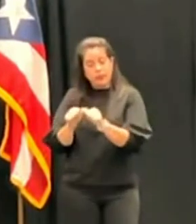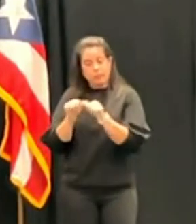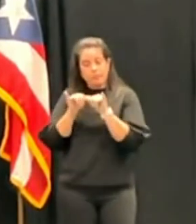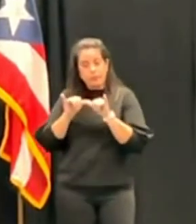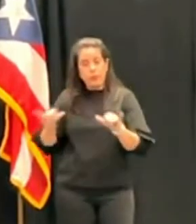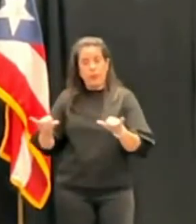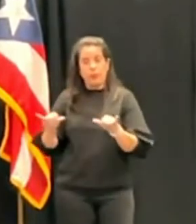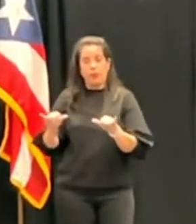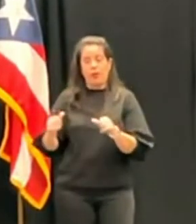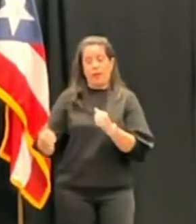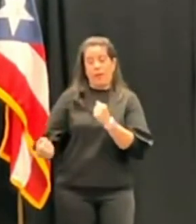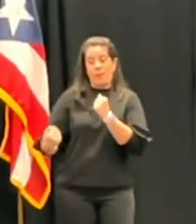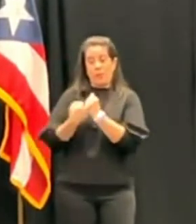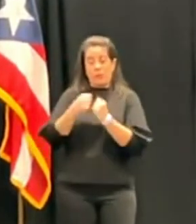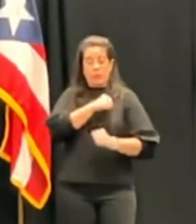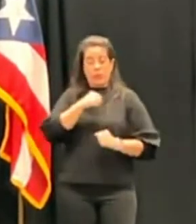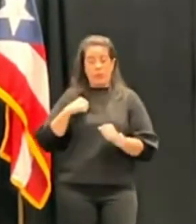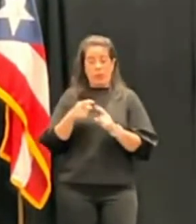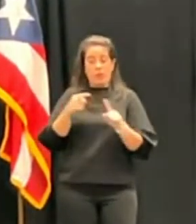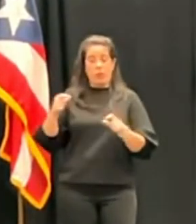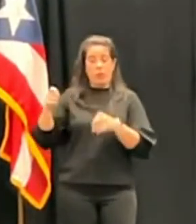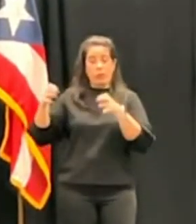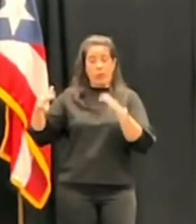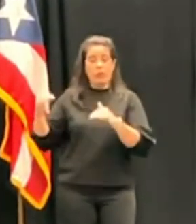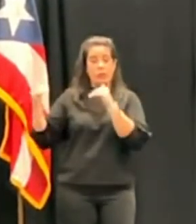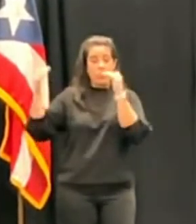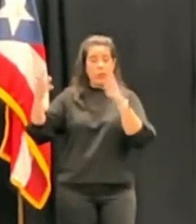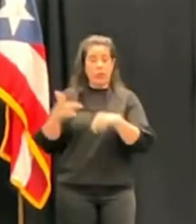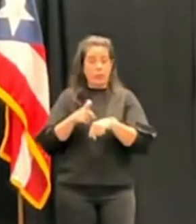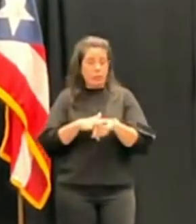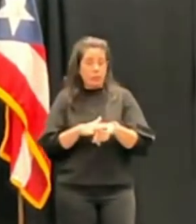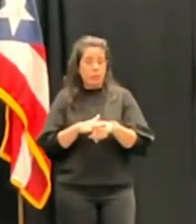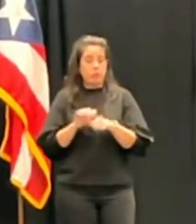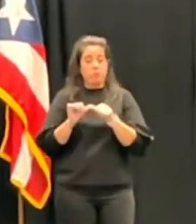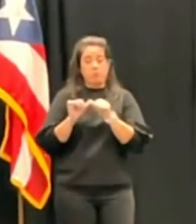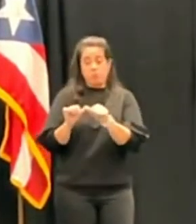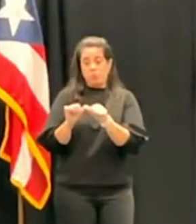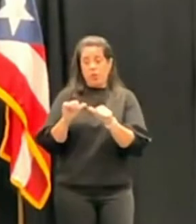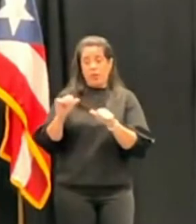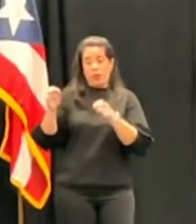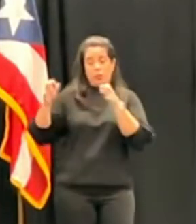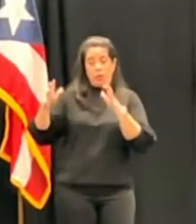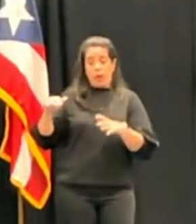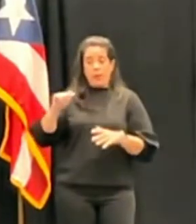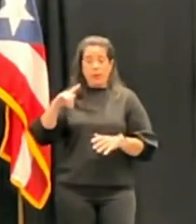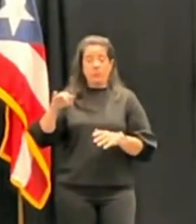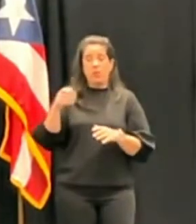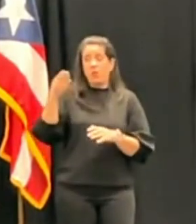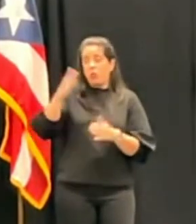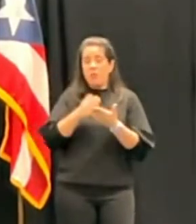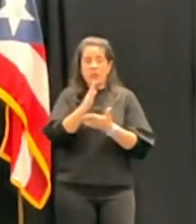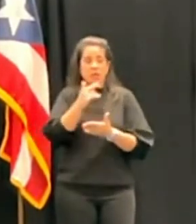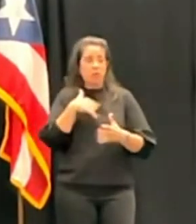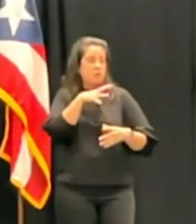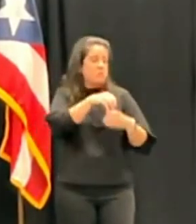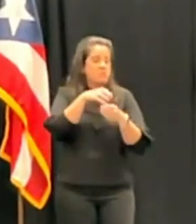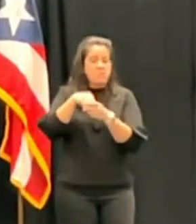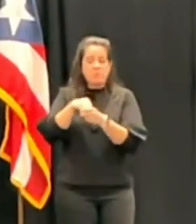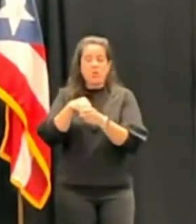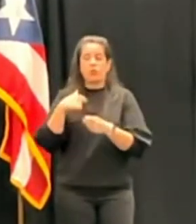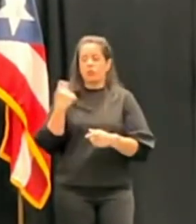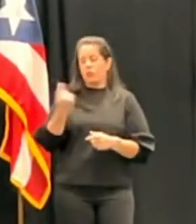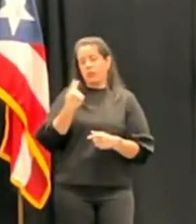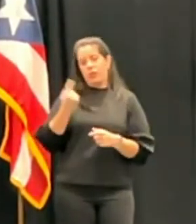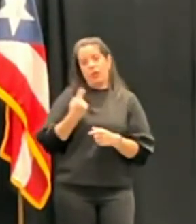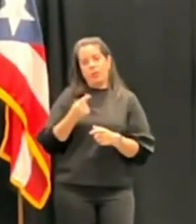Contando con el aval del Senado desde el Tribunal Supremo de Puerto Rico o continuando en el Tribunal de Apelaciones, donde Dios me permita que yo esté, yo siempre voy a